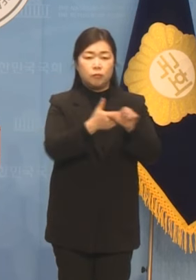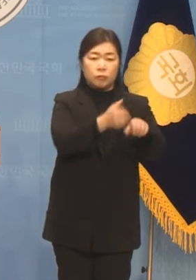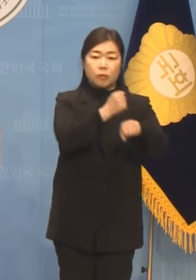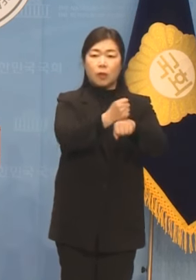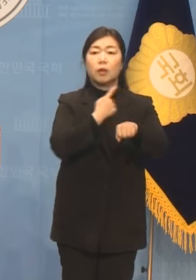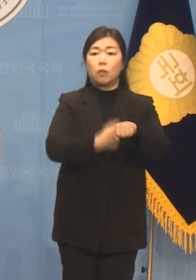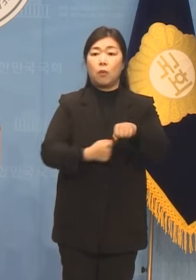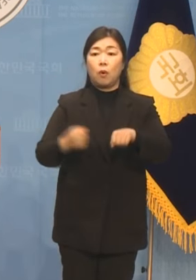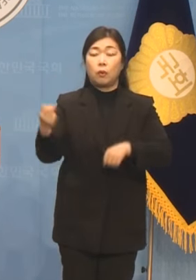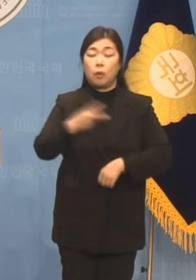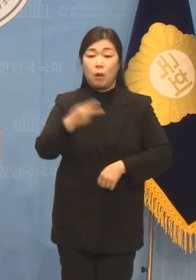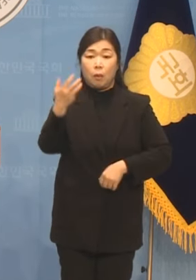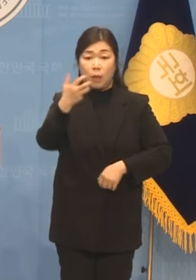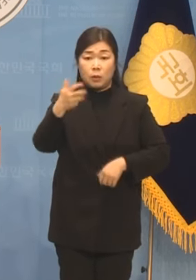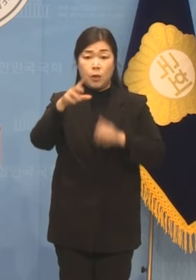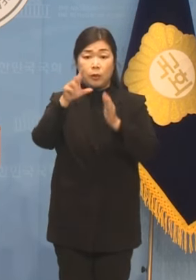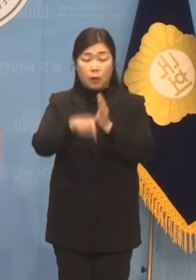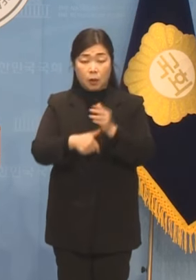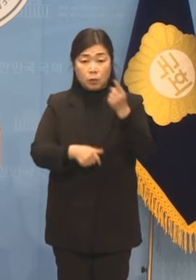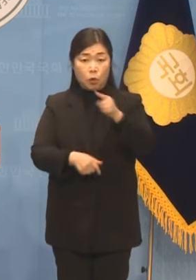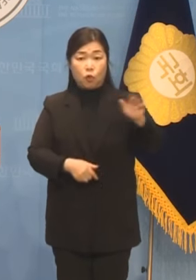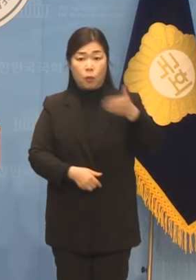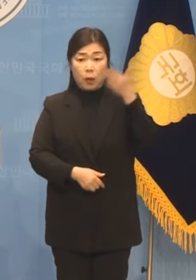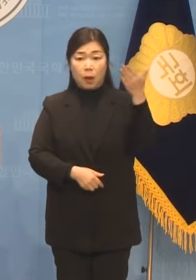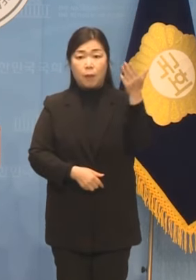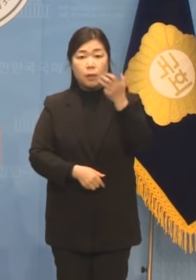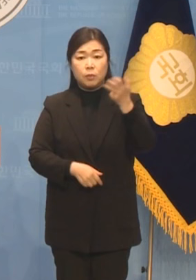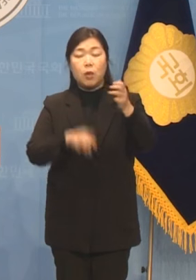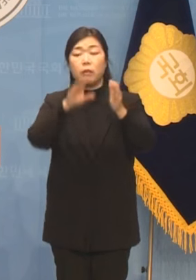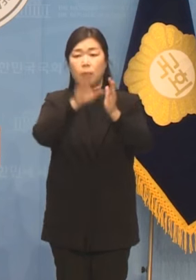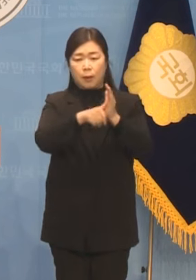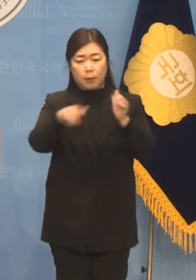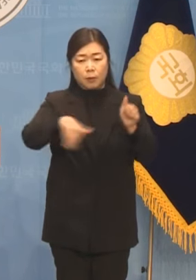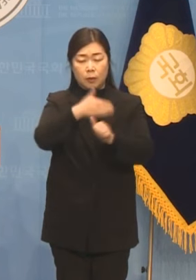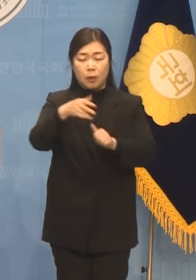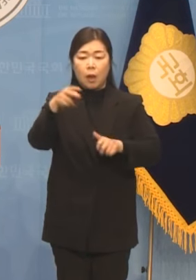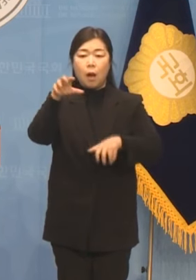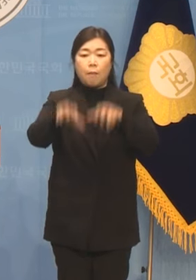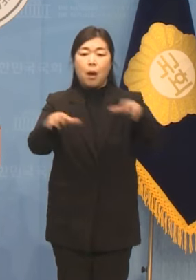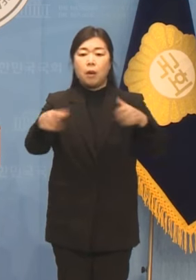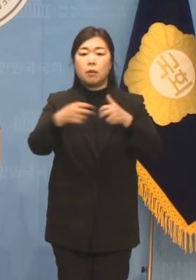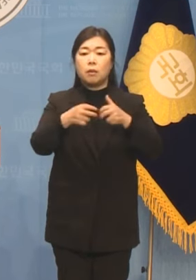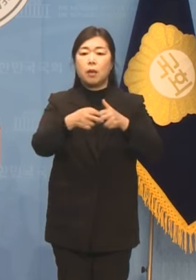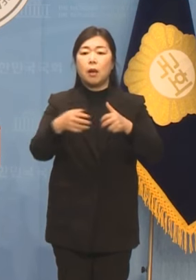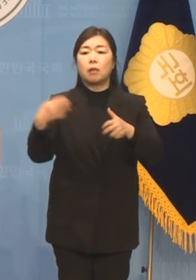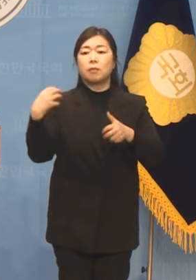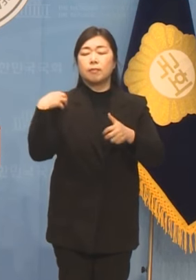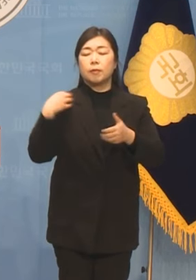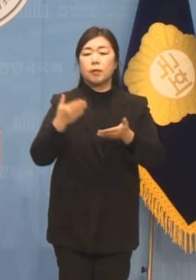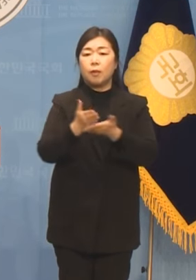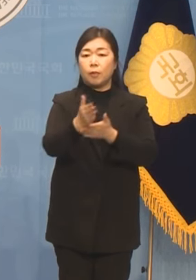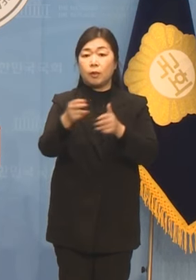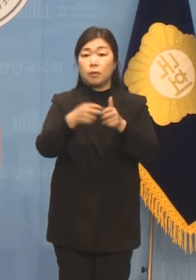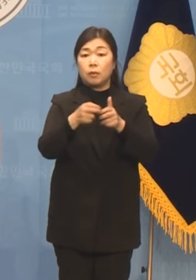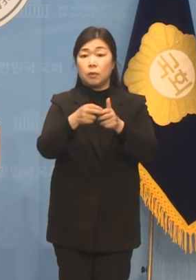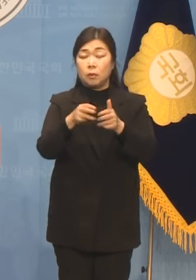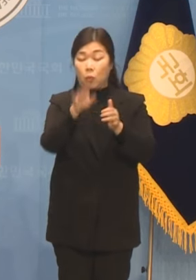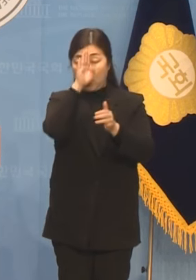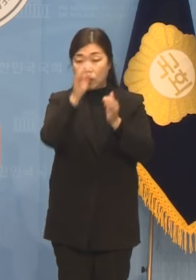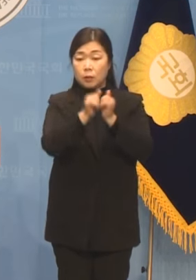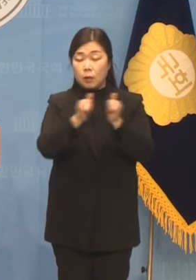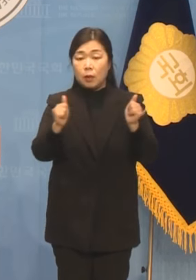주치의로서 사회혁신을 위한 길을 걸어왔습니다. 가난하고 소외된 삶을